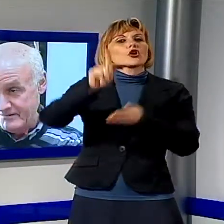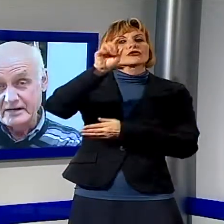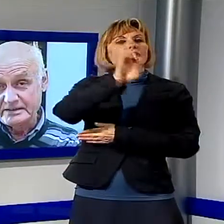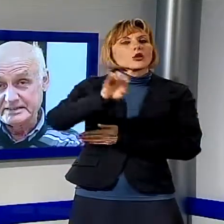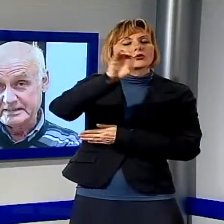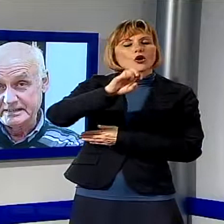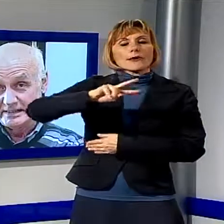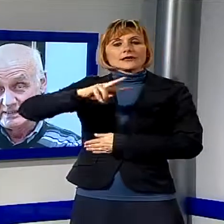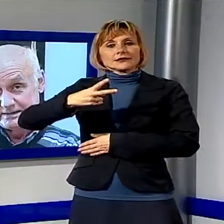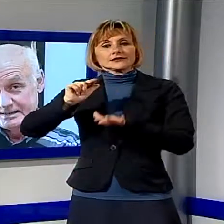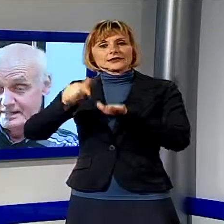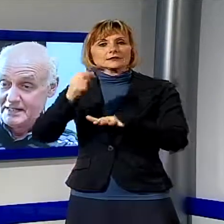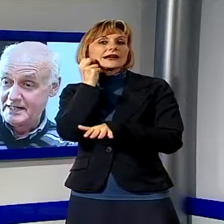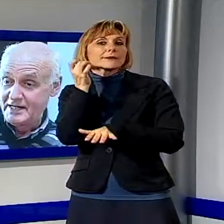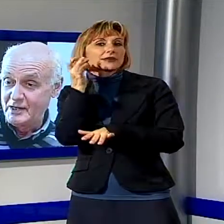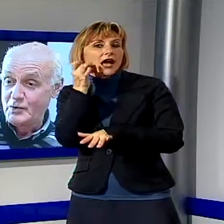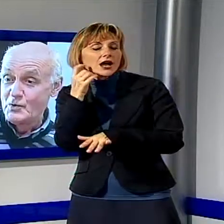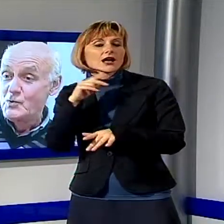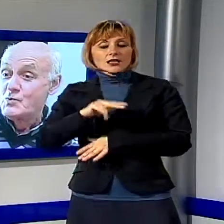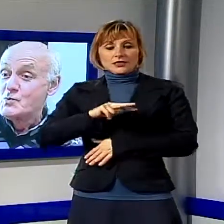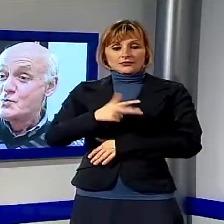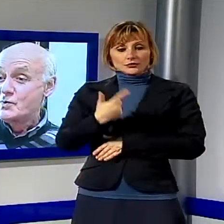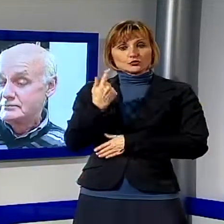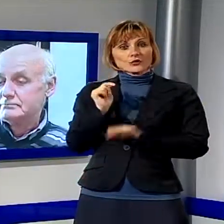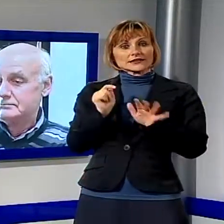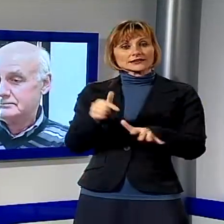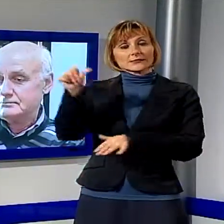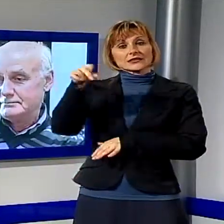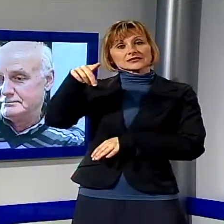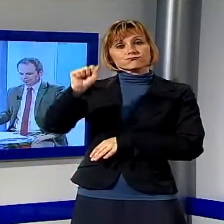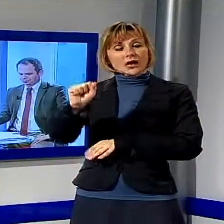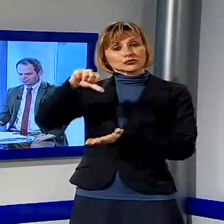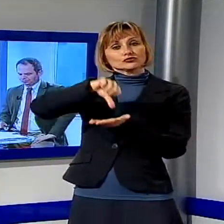secondo una settimana bianca, il terzo una settimana in una spa.